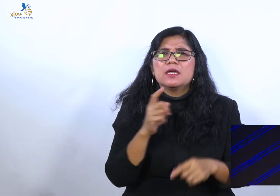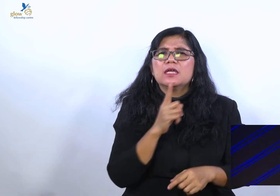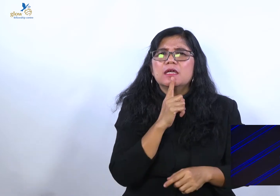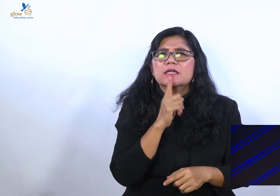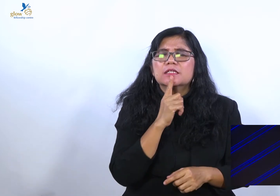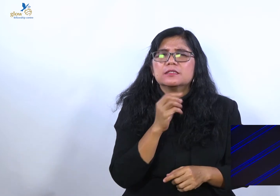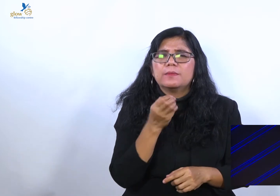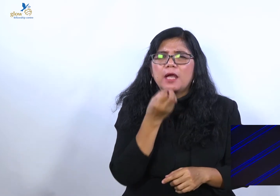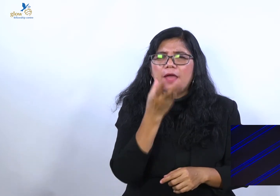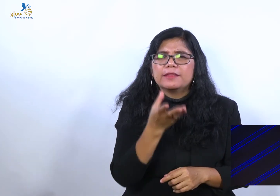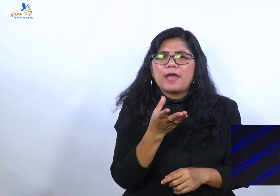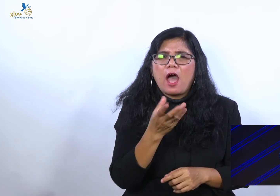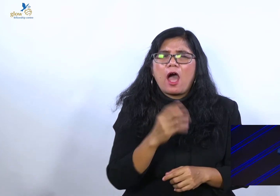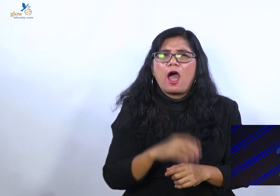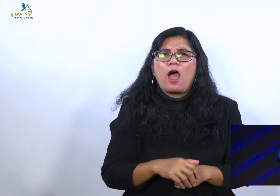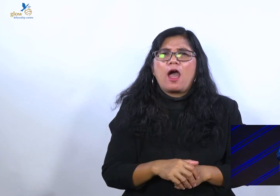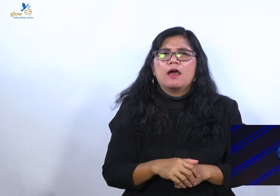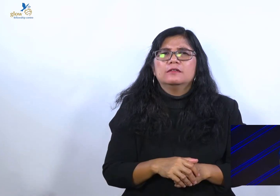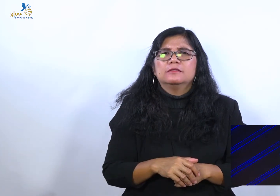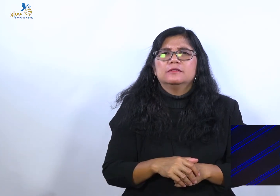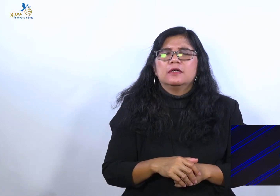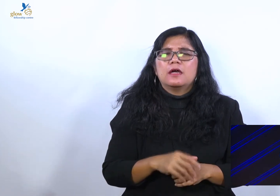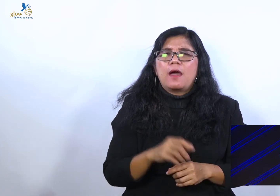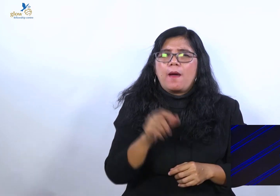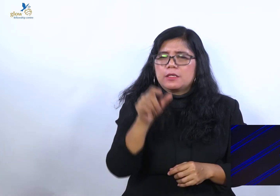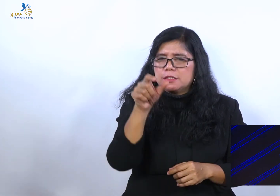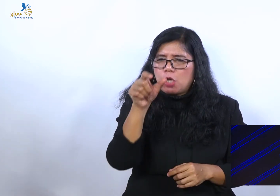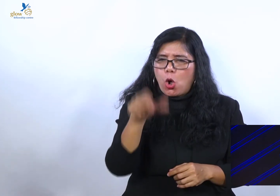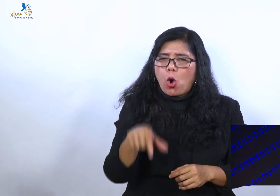that will make your life in comfort.